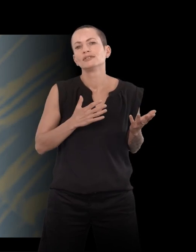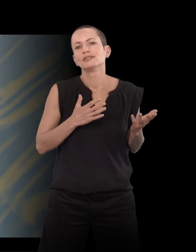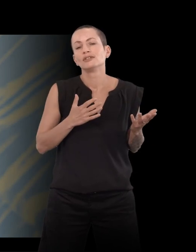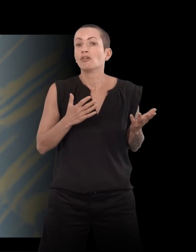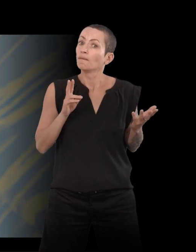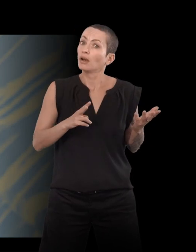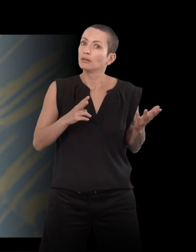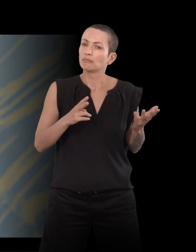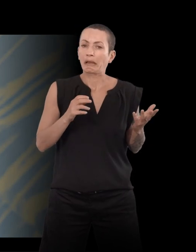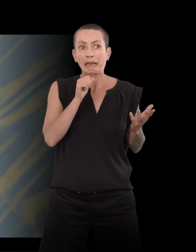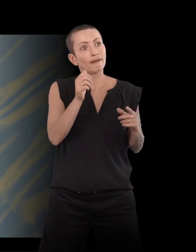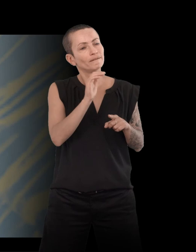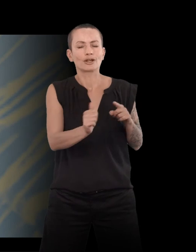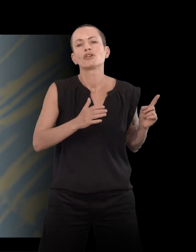rien faire. Mais j'ai du mal à ne rien faire.